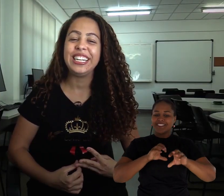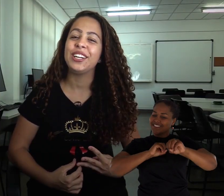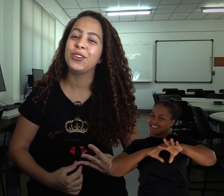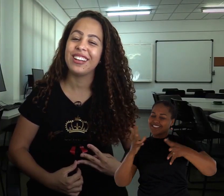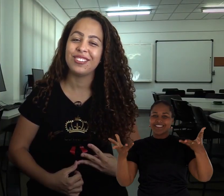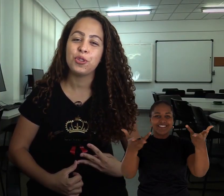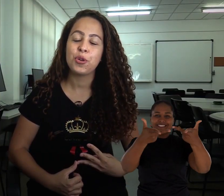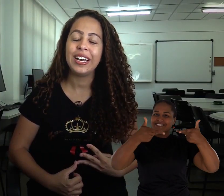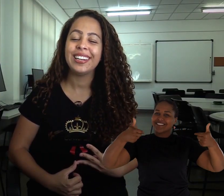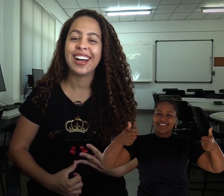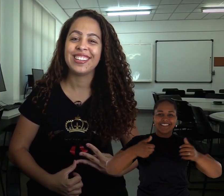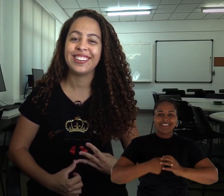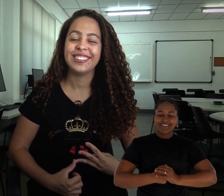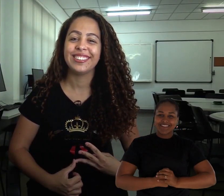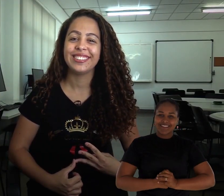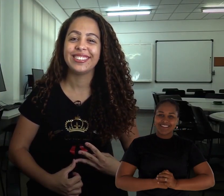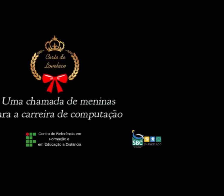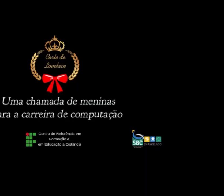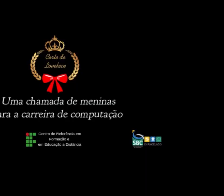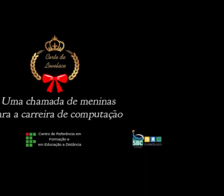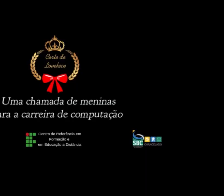e educação de qualidade.